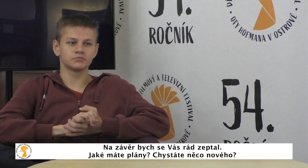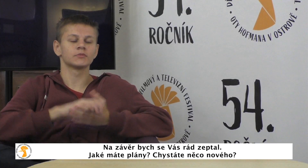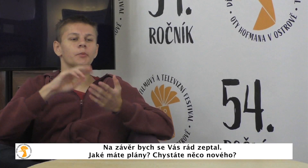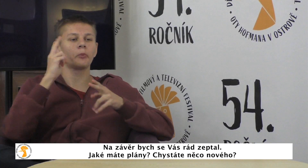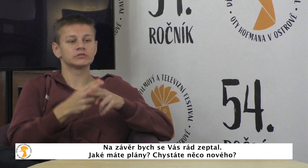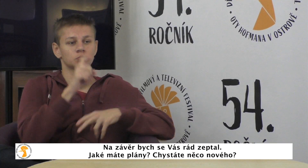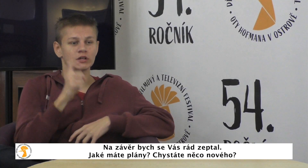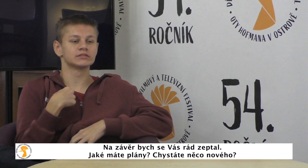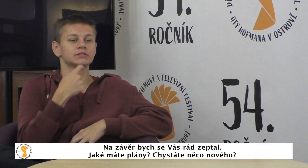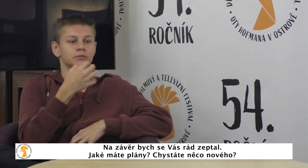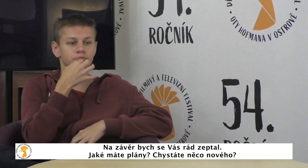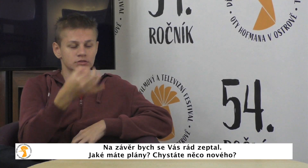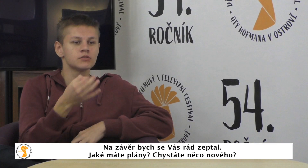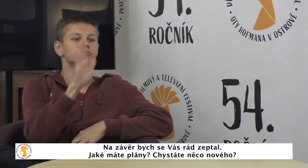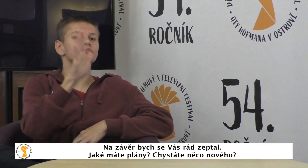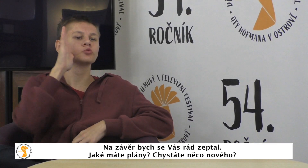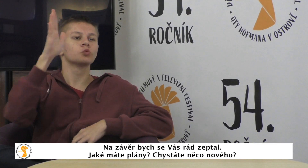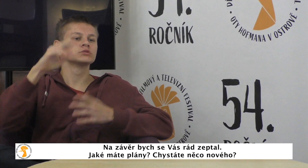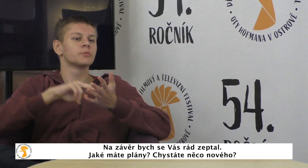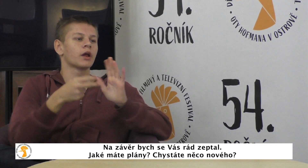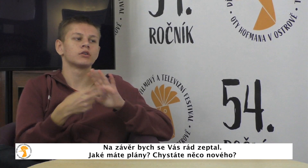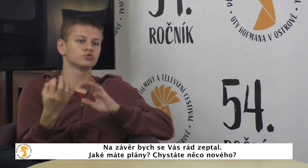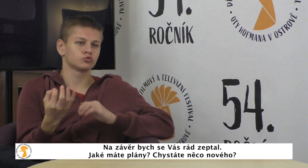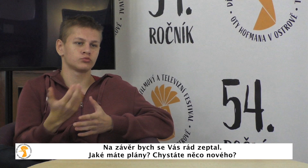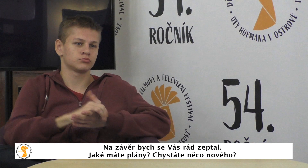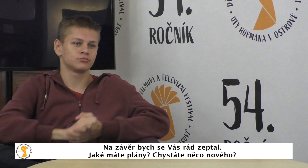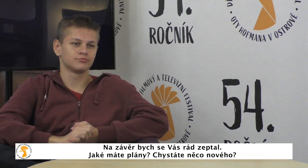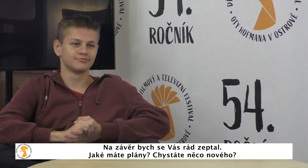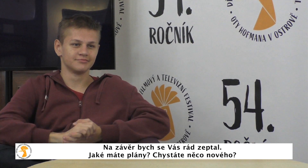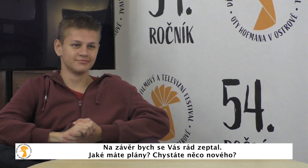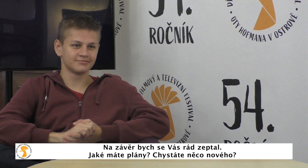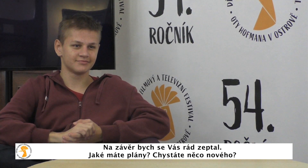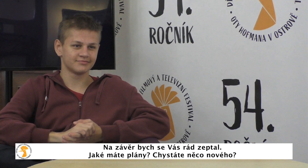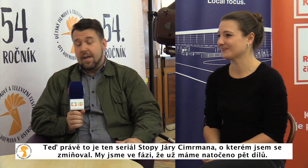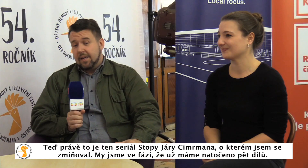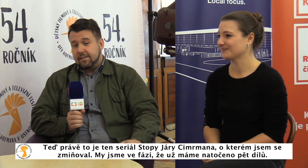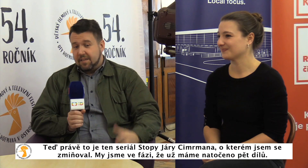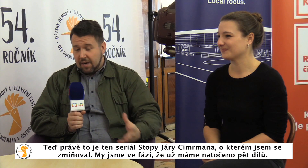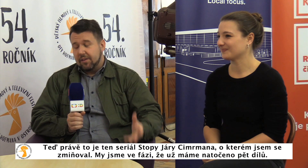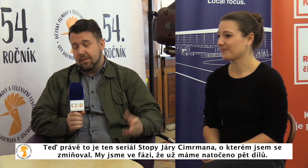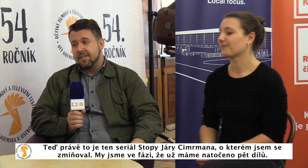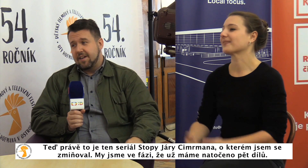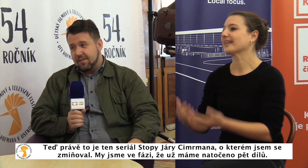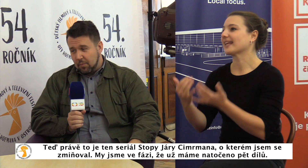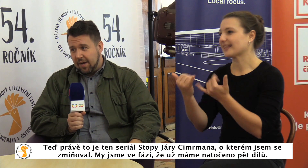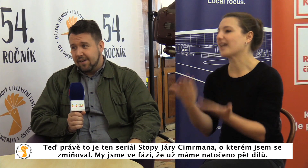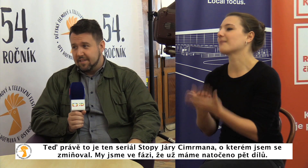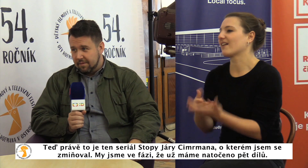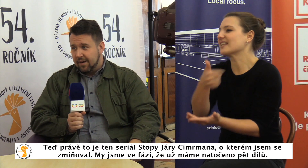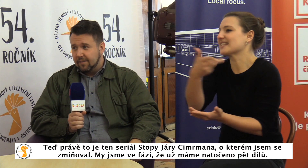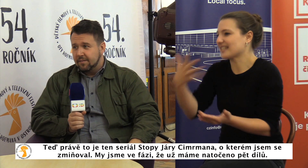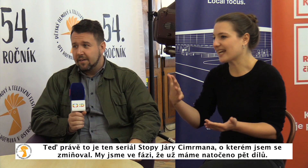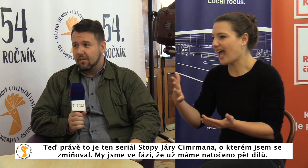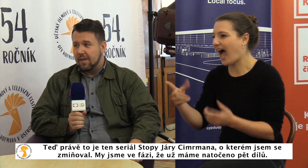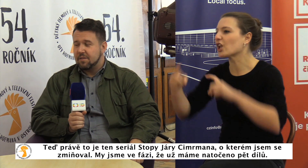Na závěr bych se vás rád zeptal, jaké máte plány? Chystáte něco nového? Teď právě to je ten seriál Stopy Jary